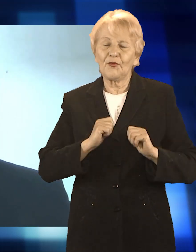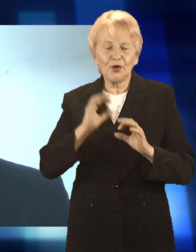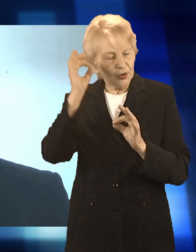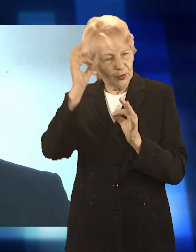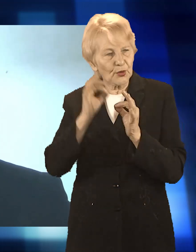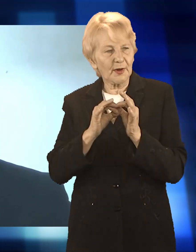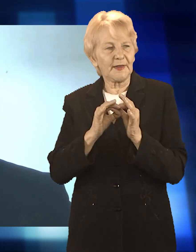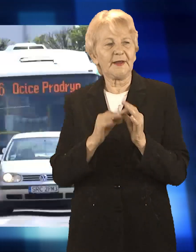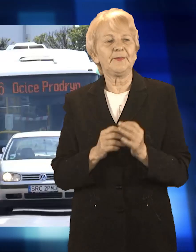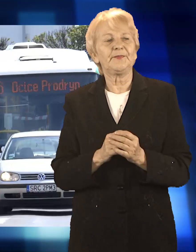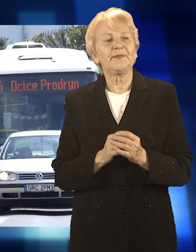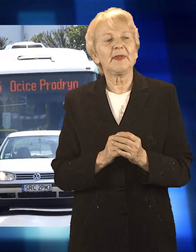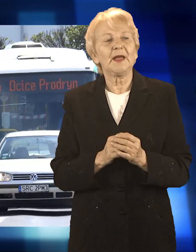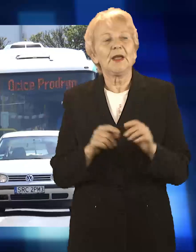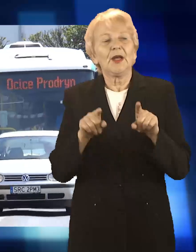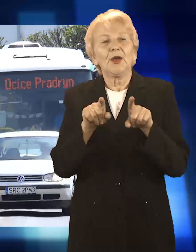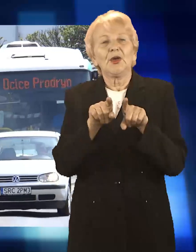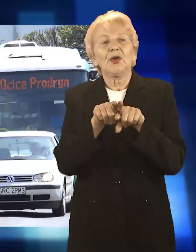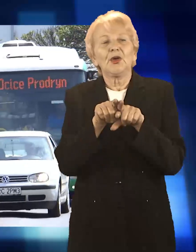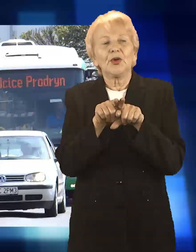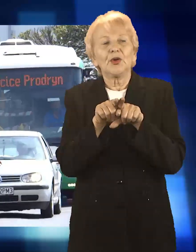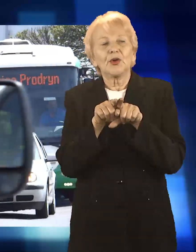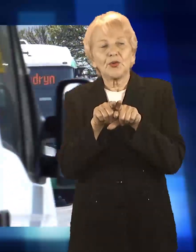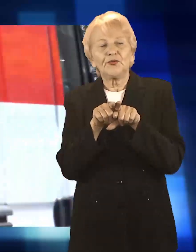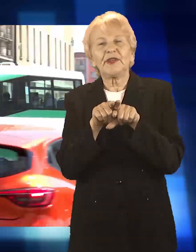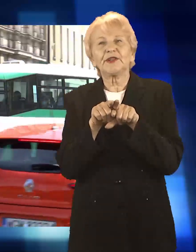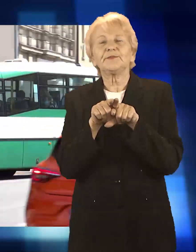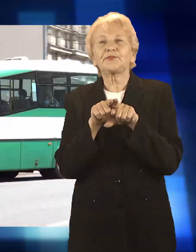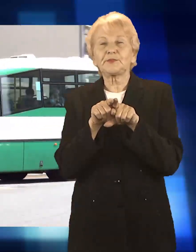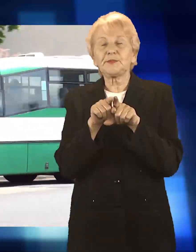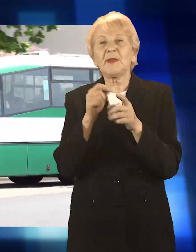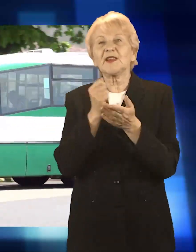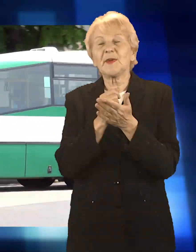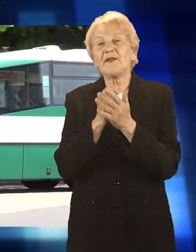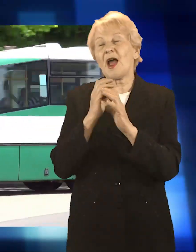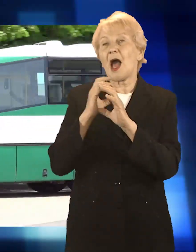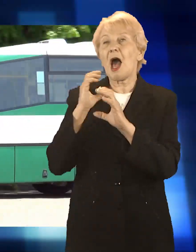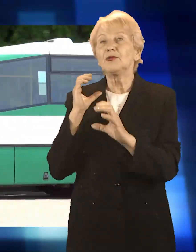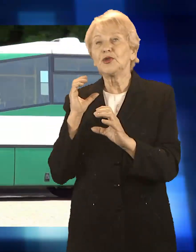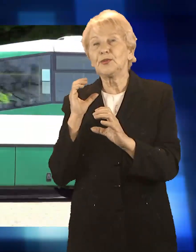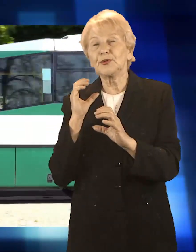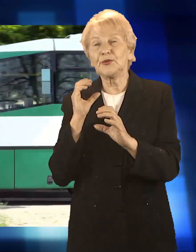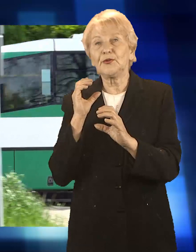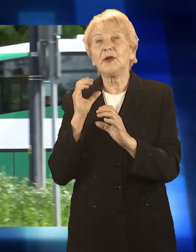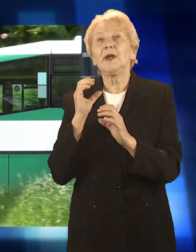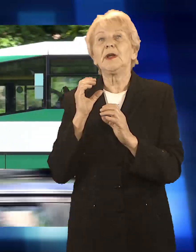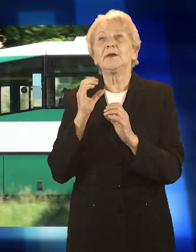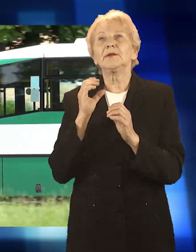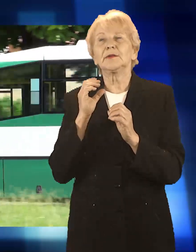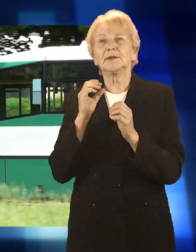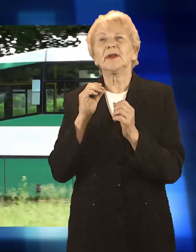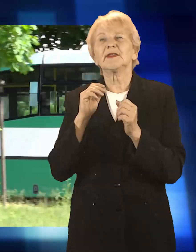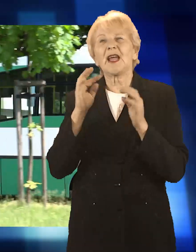ilością osób odwiedzających. Kolejnym zadaniem realizowanym przez PK jest Organizacja Komunikacji Miejskiej. Od kilku tygodni